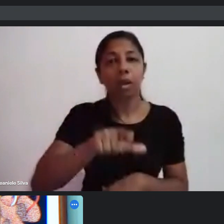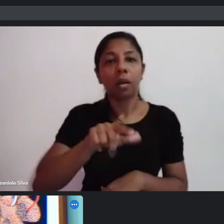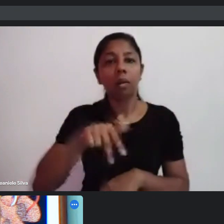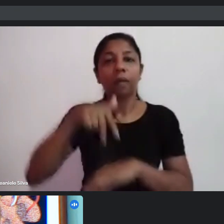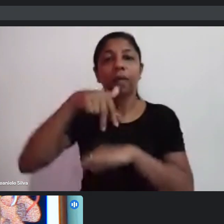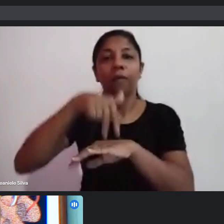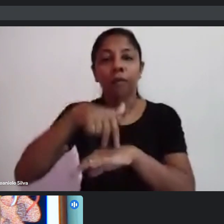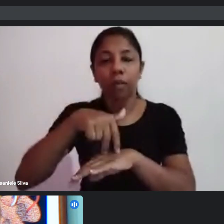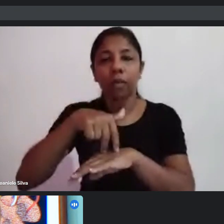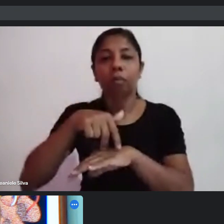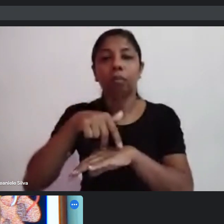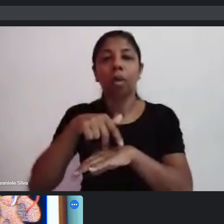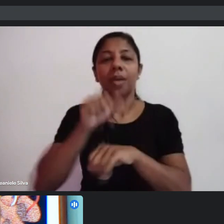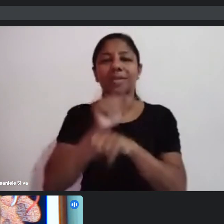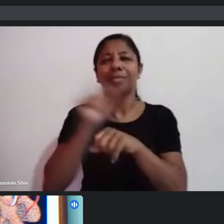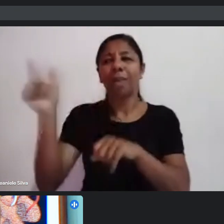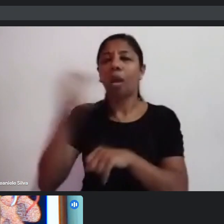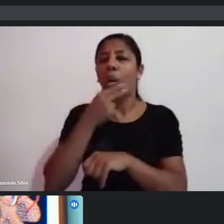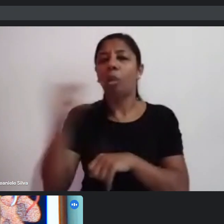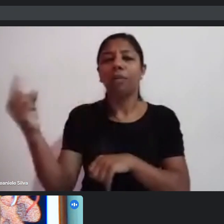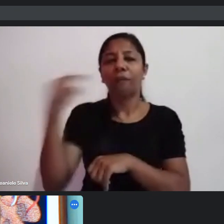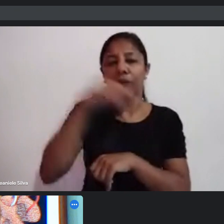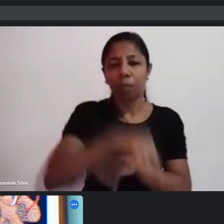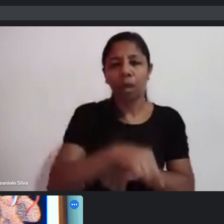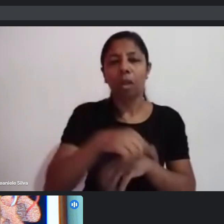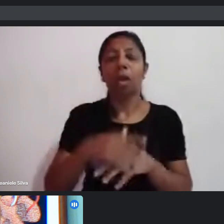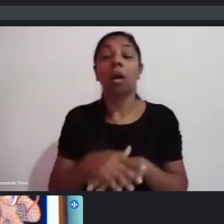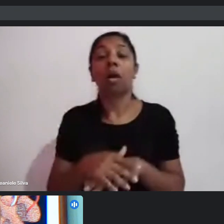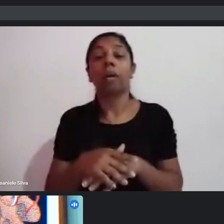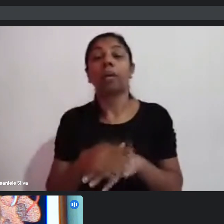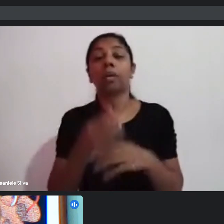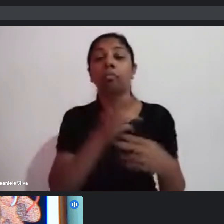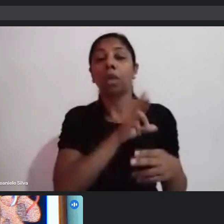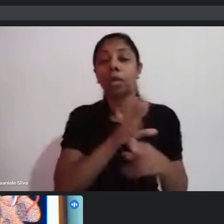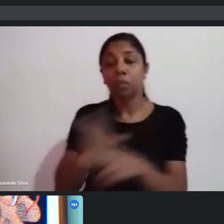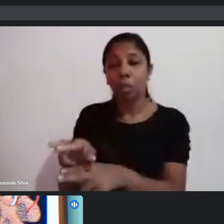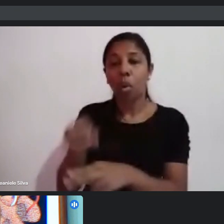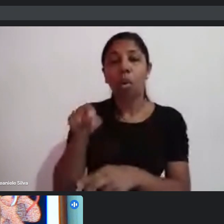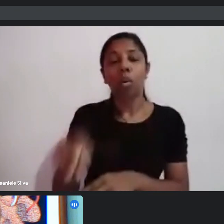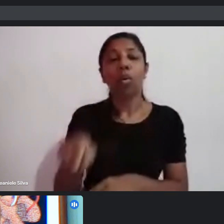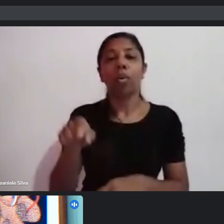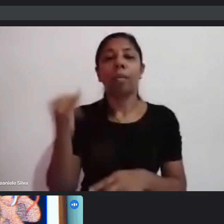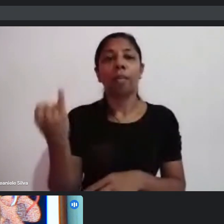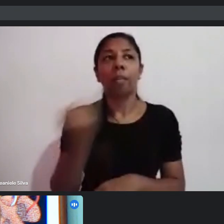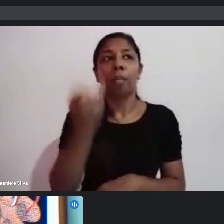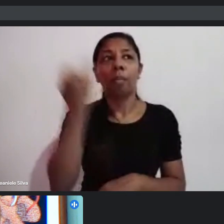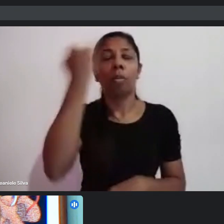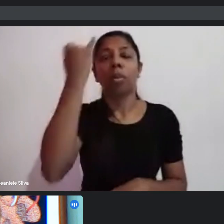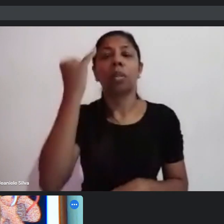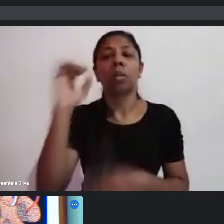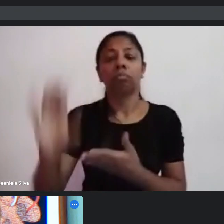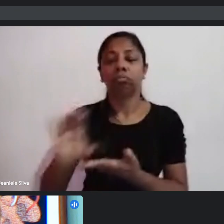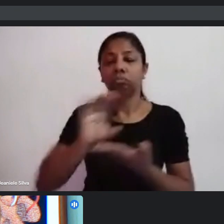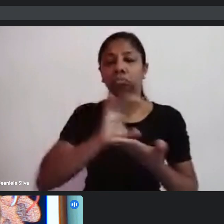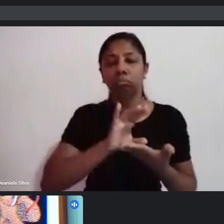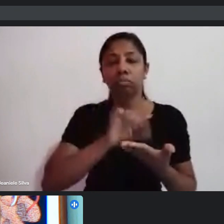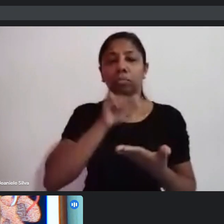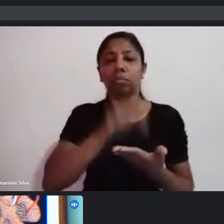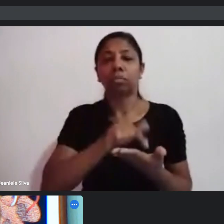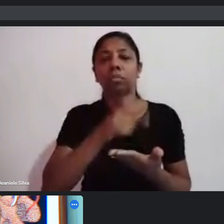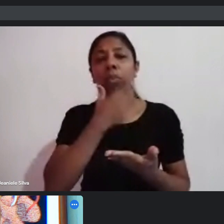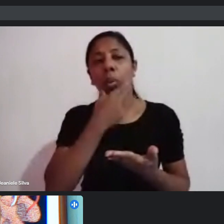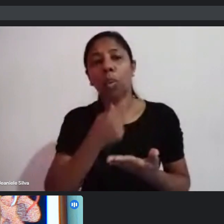sobe a questão da contrapartida é muito importante que esse recurso da Paulo Gustavo seja utilizado para